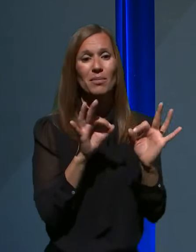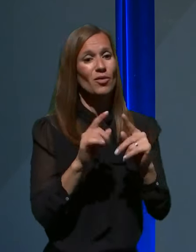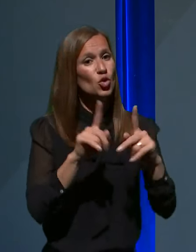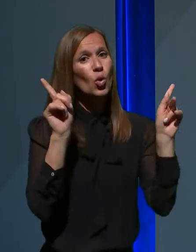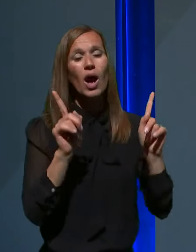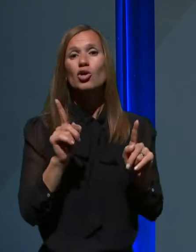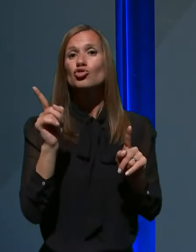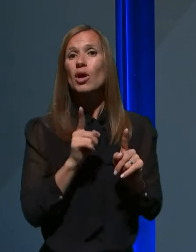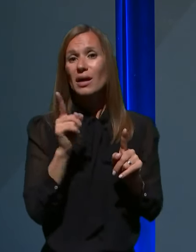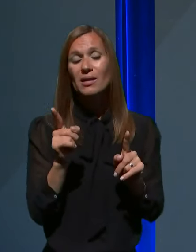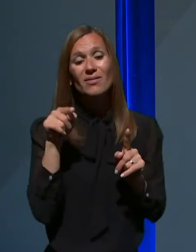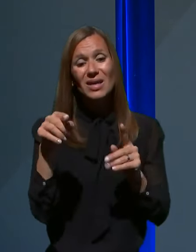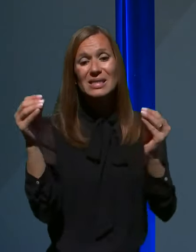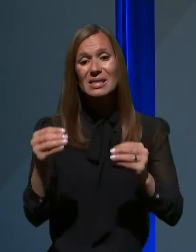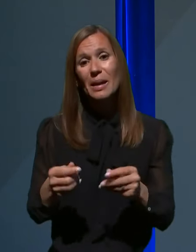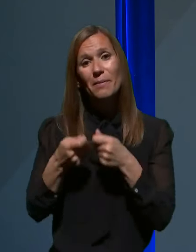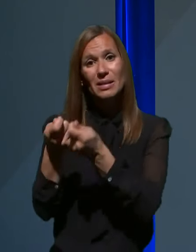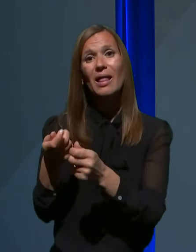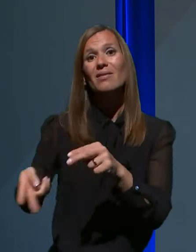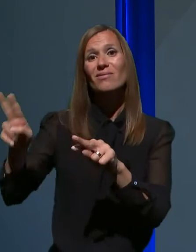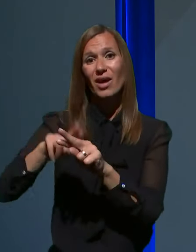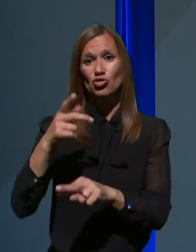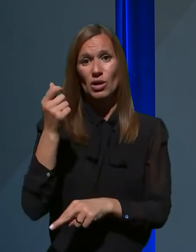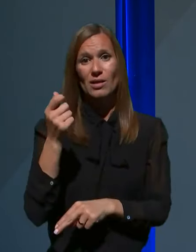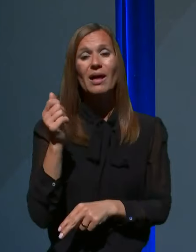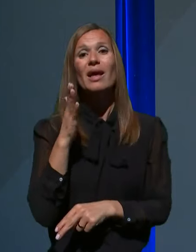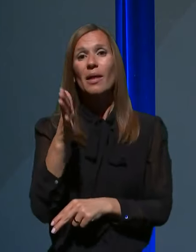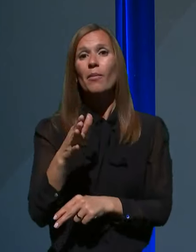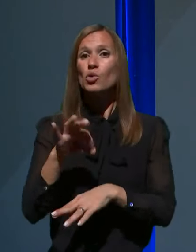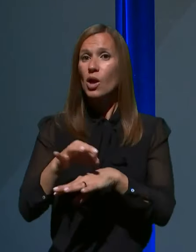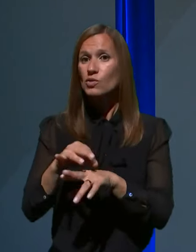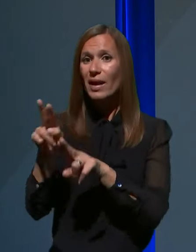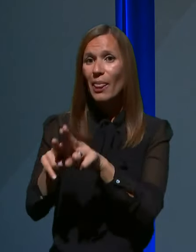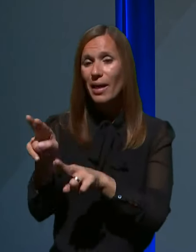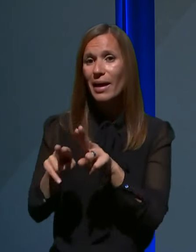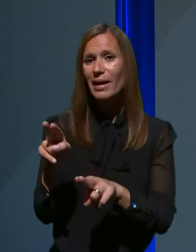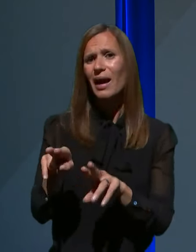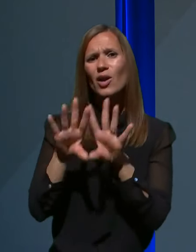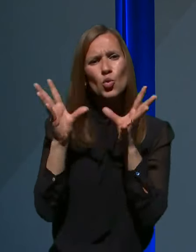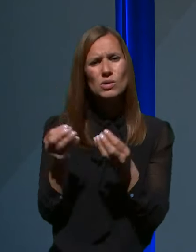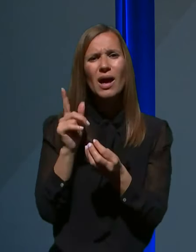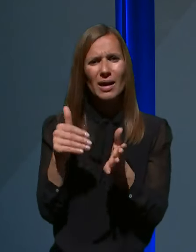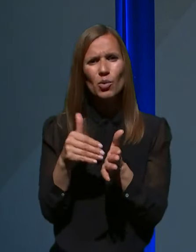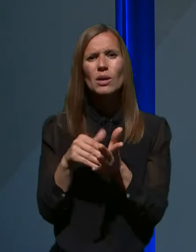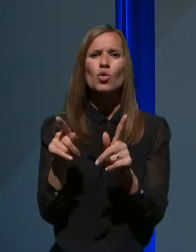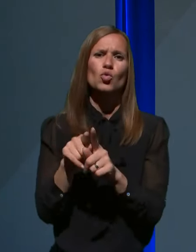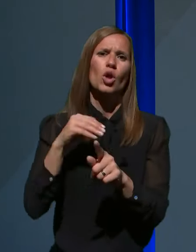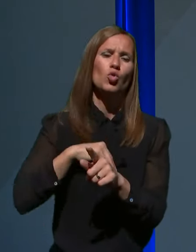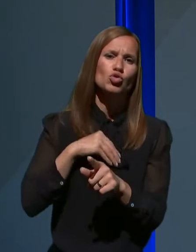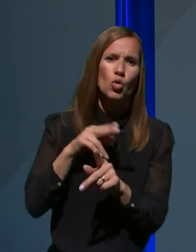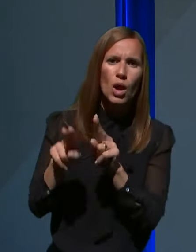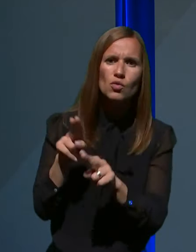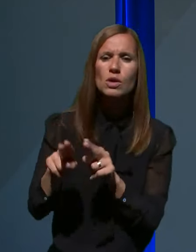bistveno več denarja, da se bo ta zdravstvena njega in vse, kar je potrebno. Tu govorimo tudi za duševno oskrbo, za